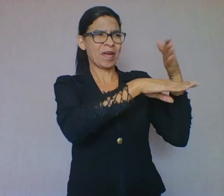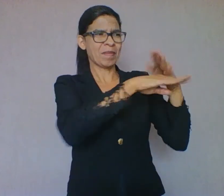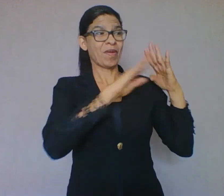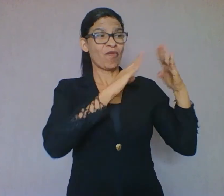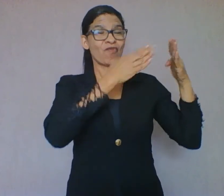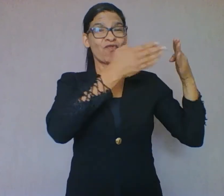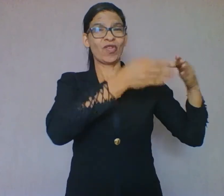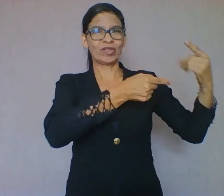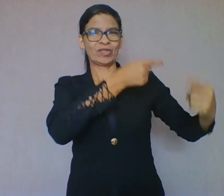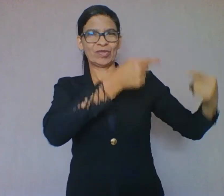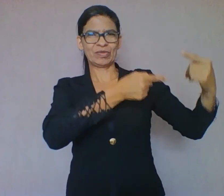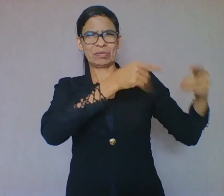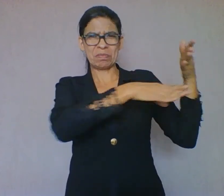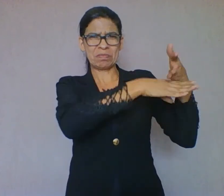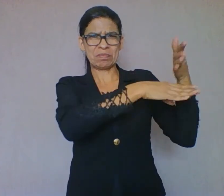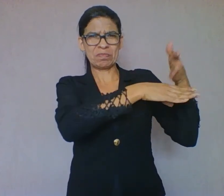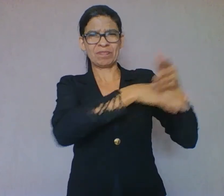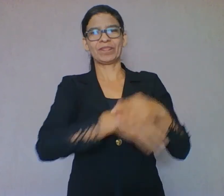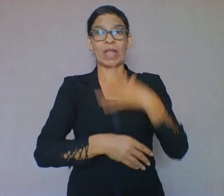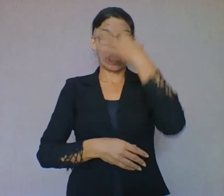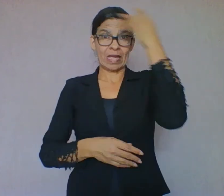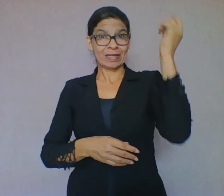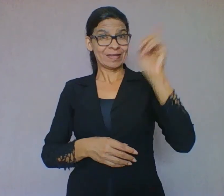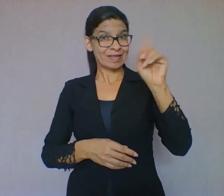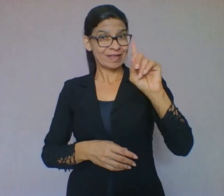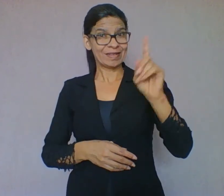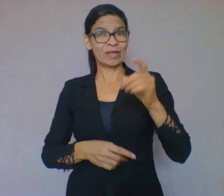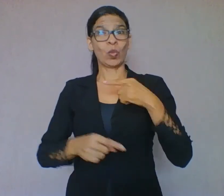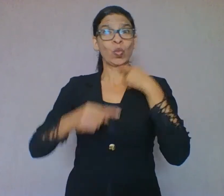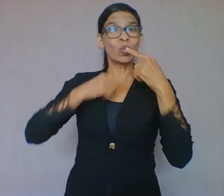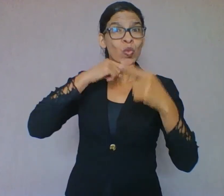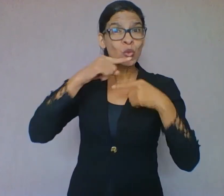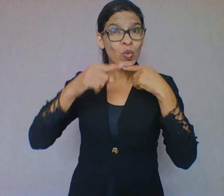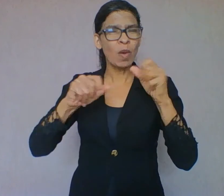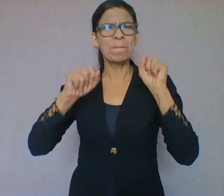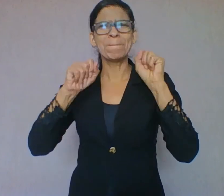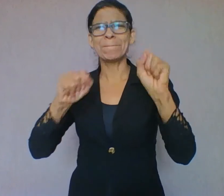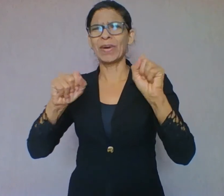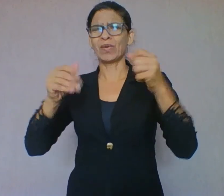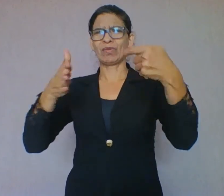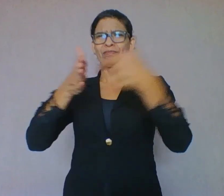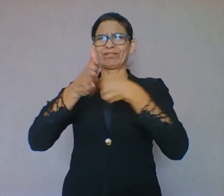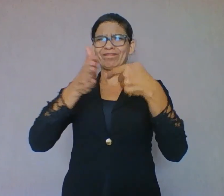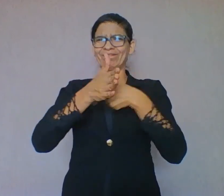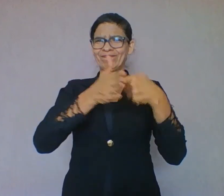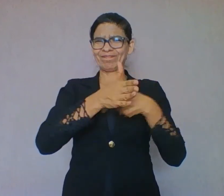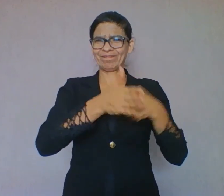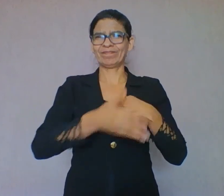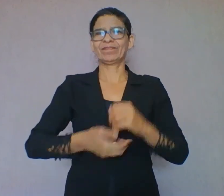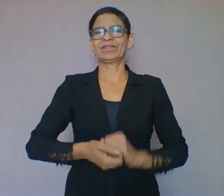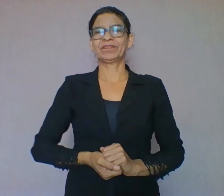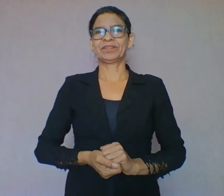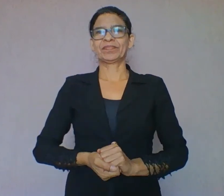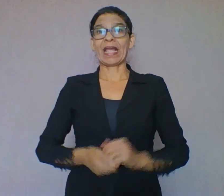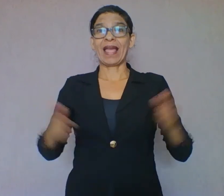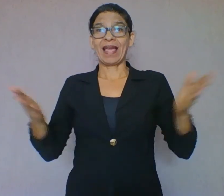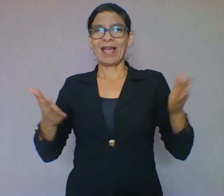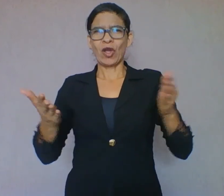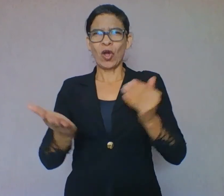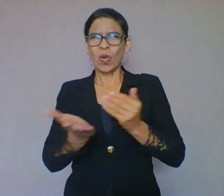não se esqueçam de que qualquer dúvida entre em contato conosco. Agora iremos dar continuidade à nossa